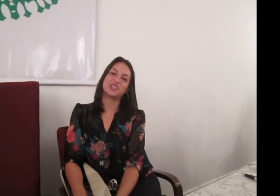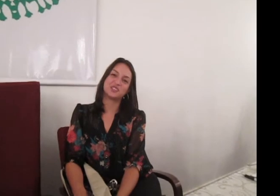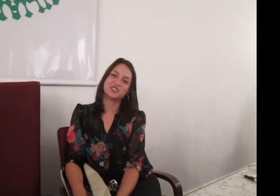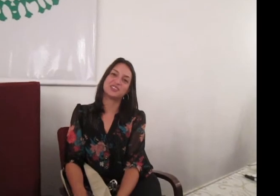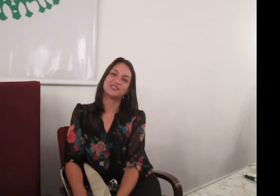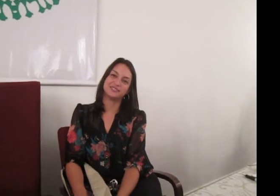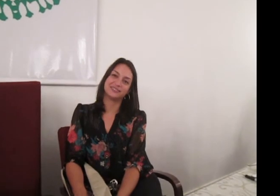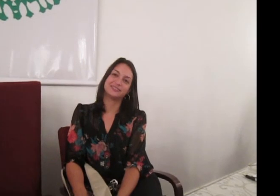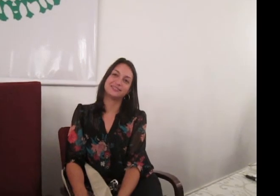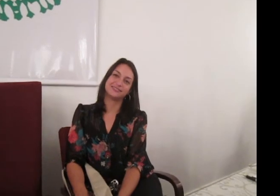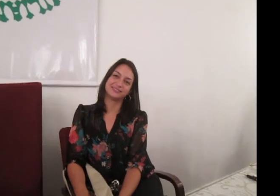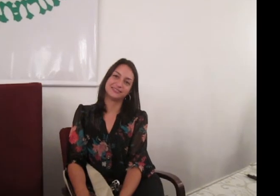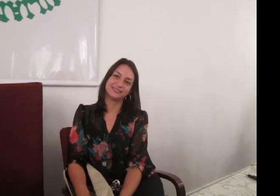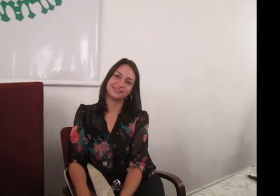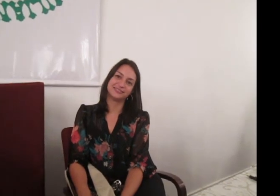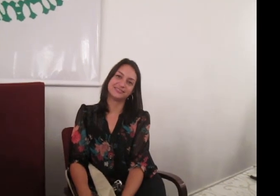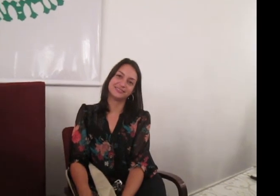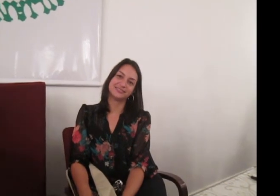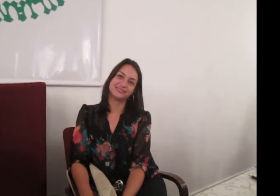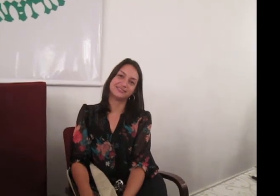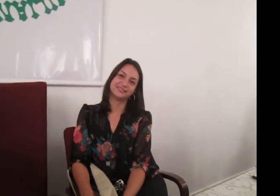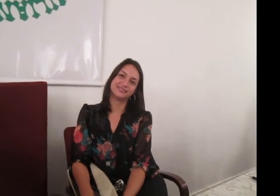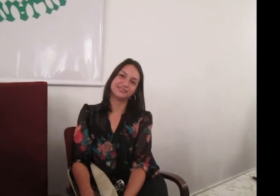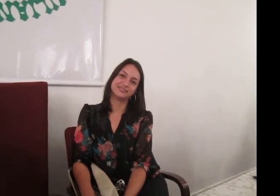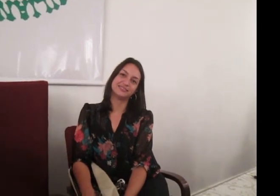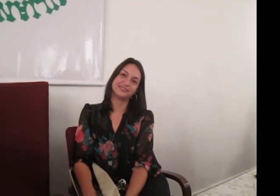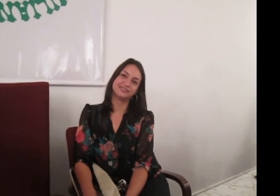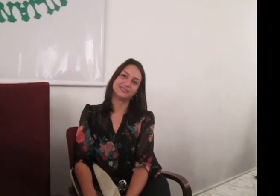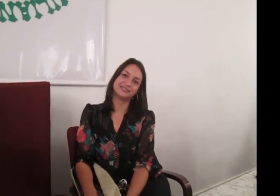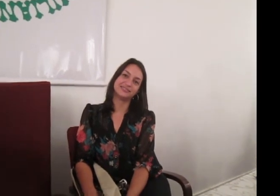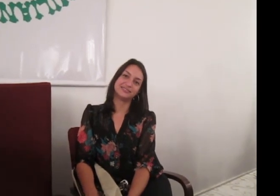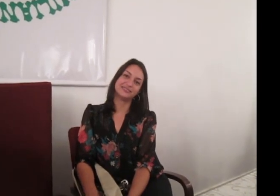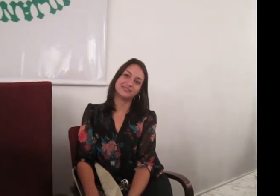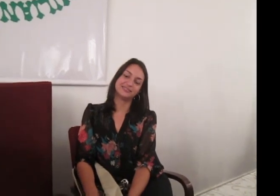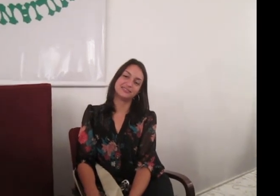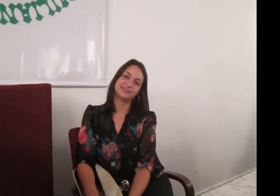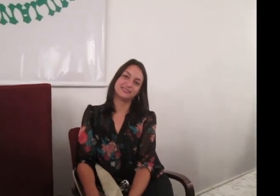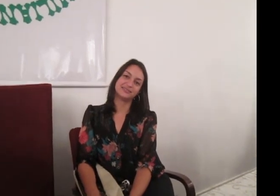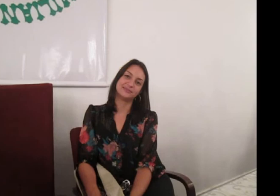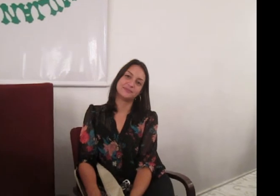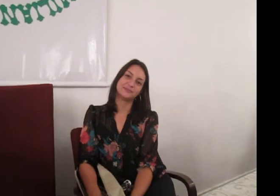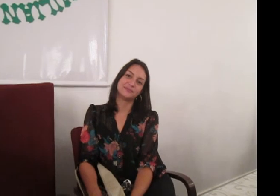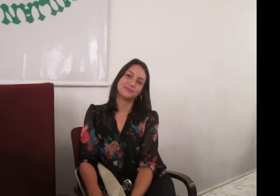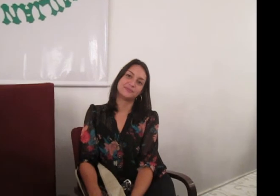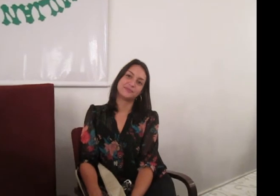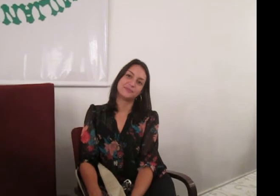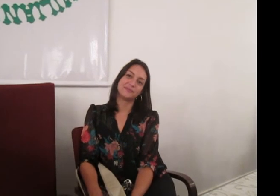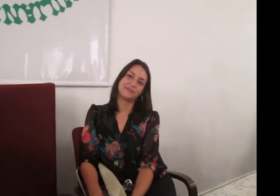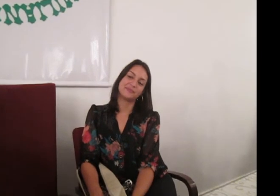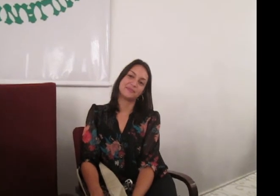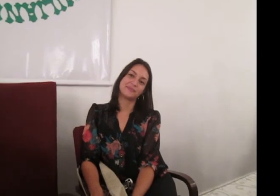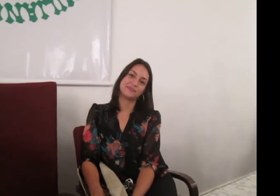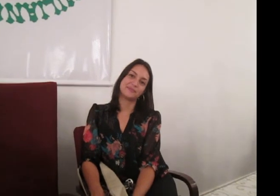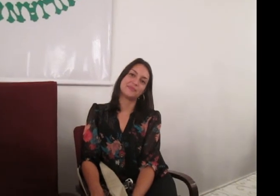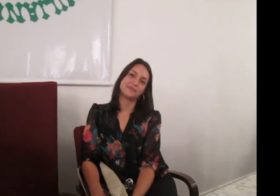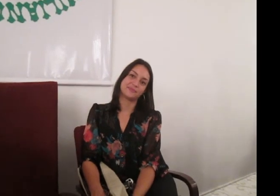o seguinte, que libras poderá adotar sinais que já são usados na indústria e tudo mais.